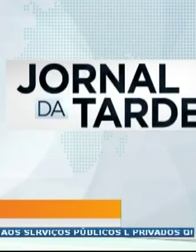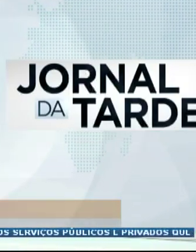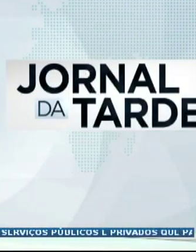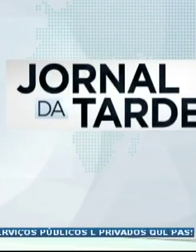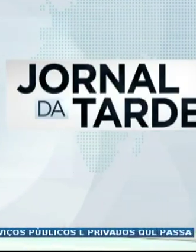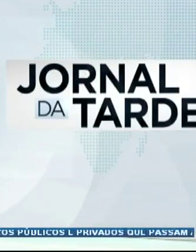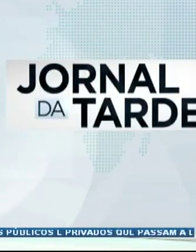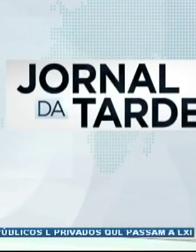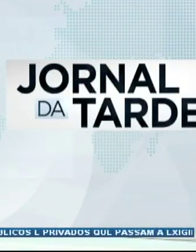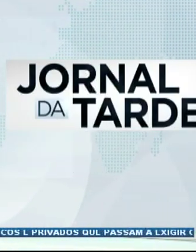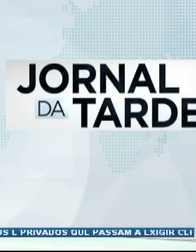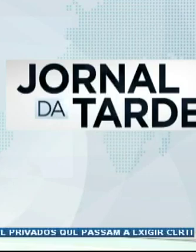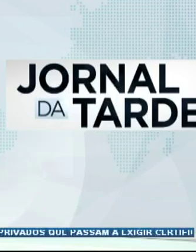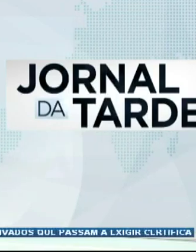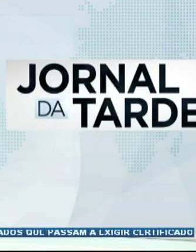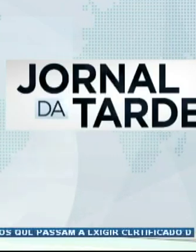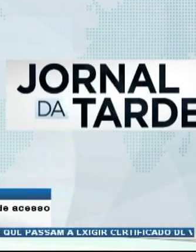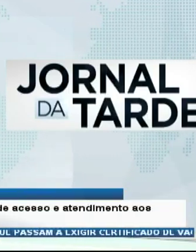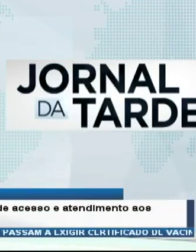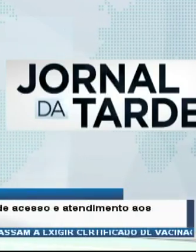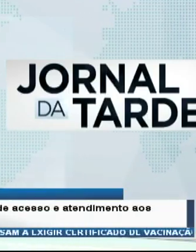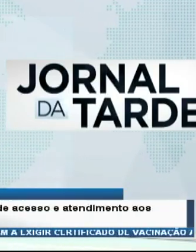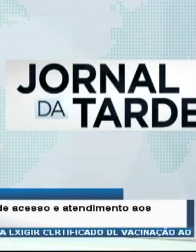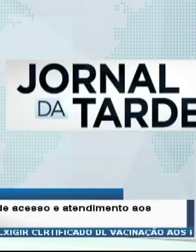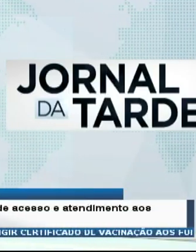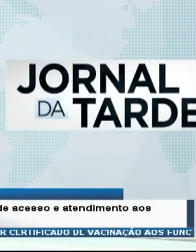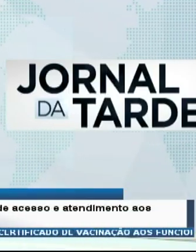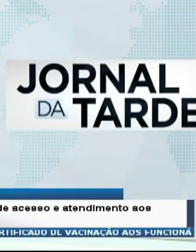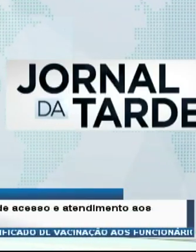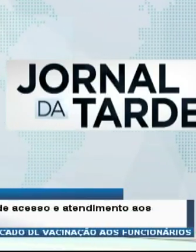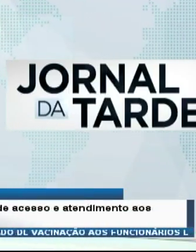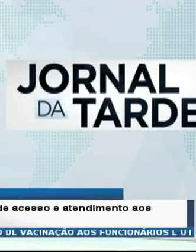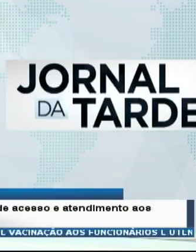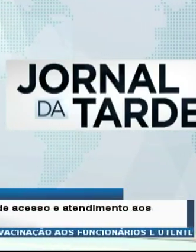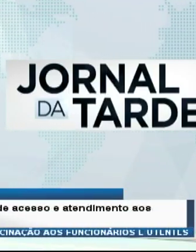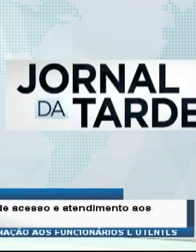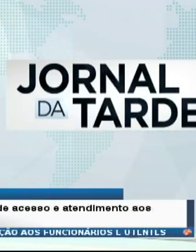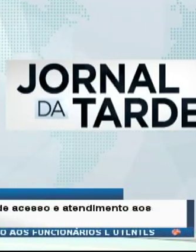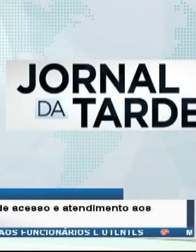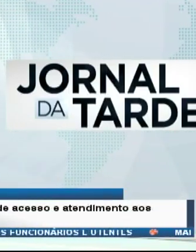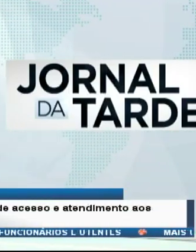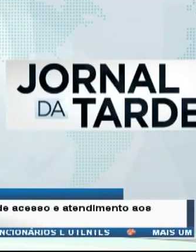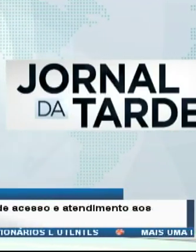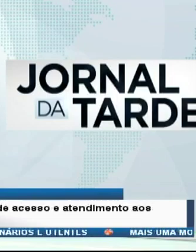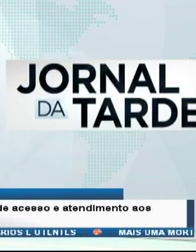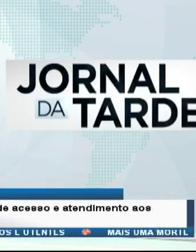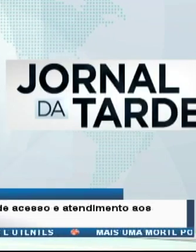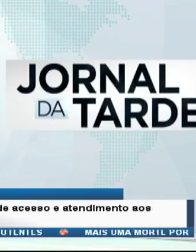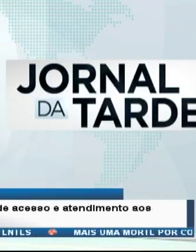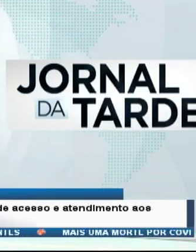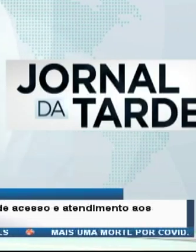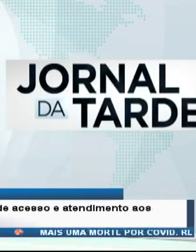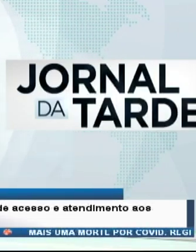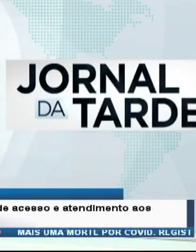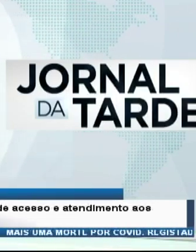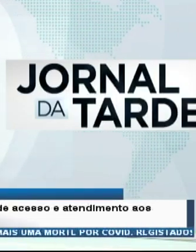privados do país que não estiverem vacinados não vão poder aceder a esses espaços. É que já está em vigor